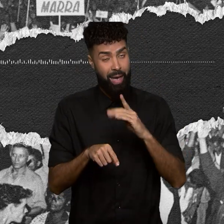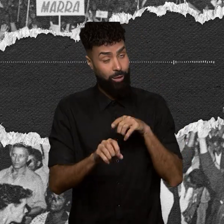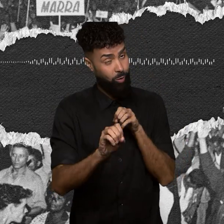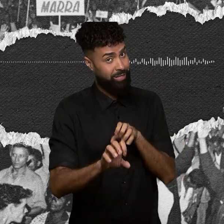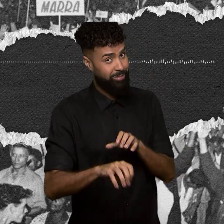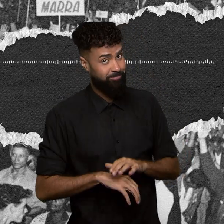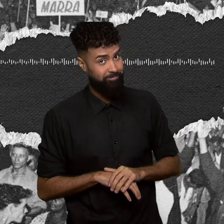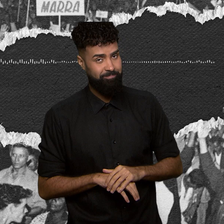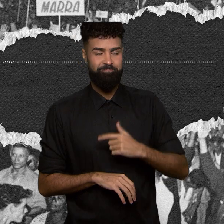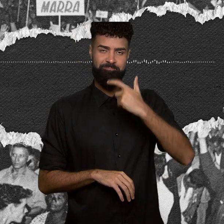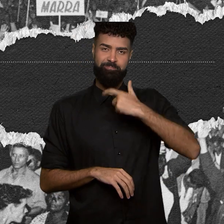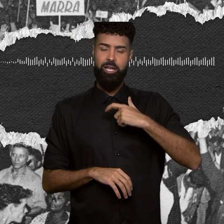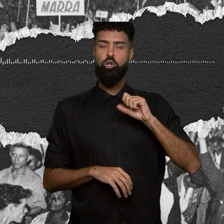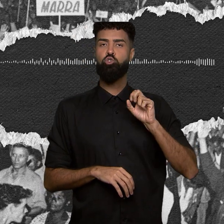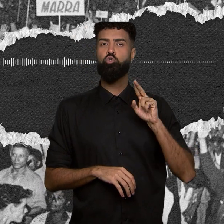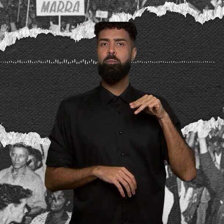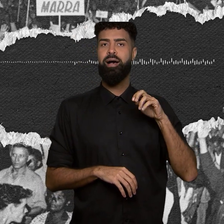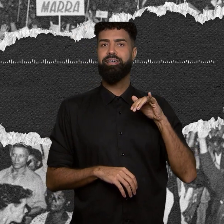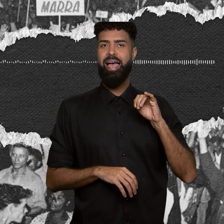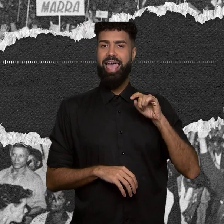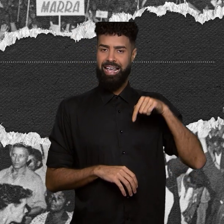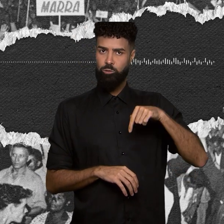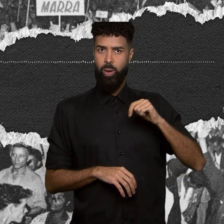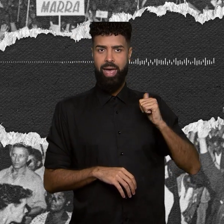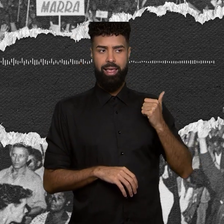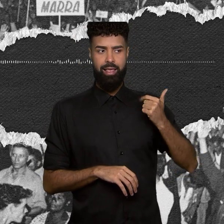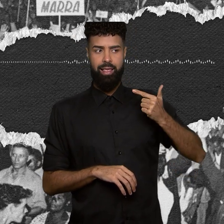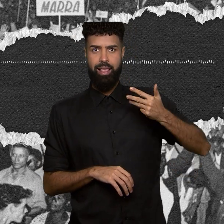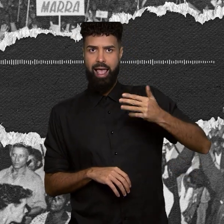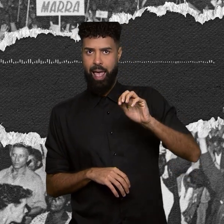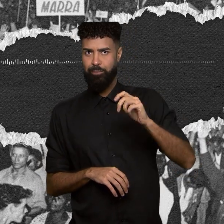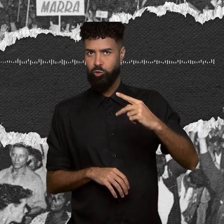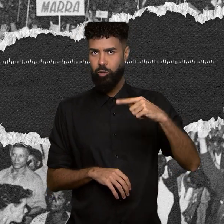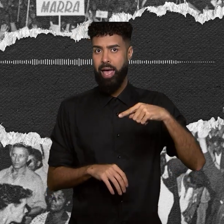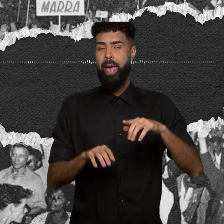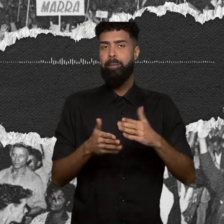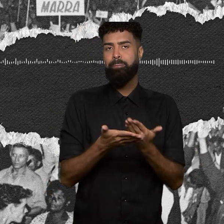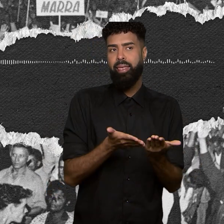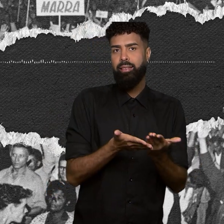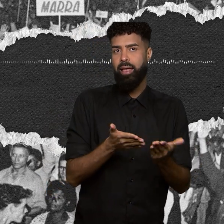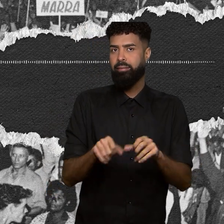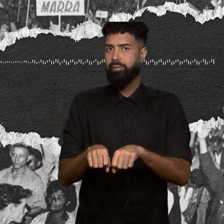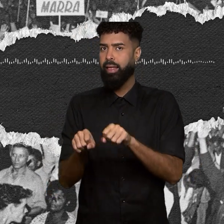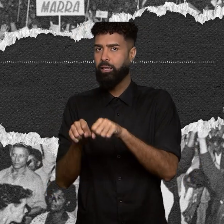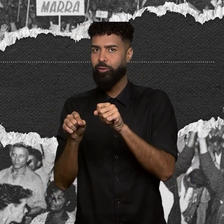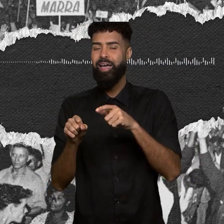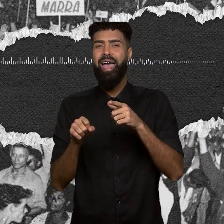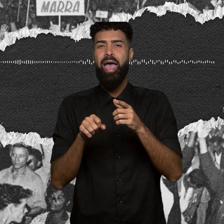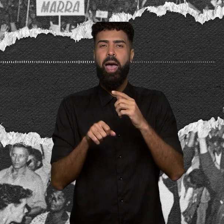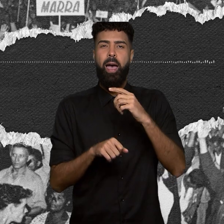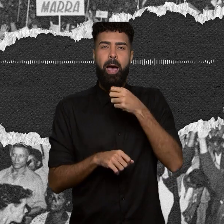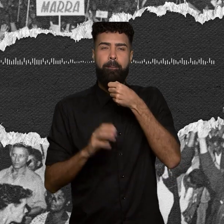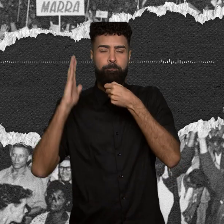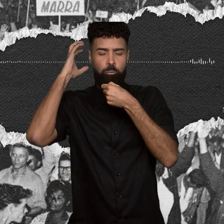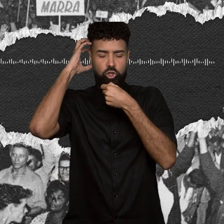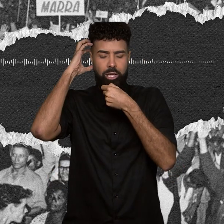este é o quinto episódio de Perdas e Danos, podcast que investiga o país que estava sendo construído antes de ser